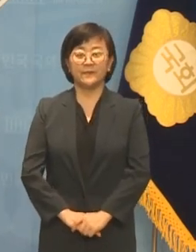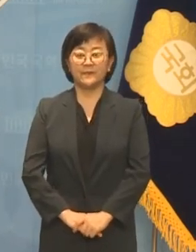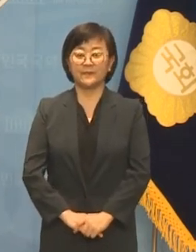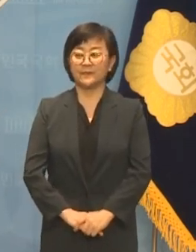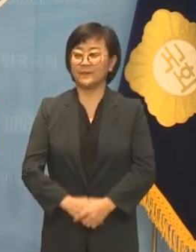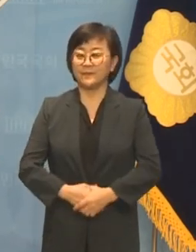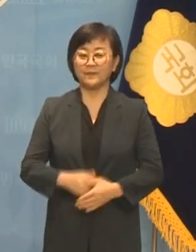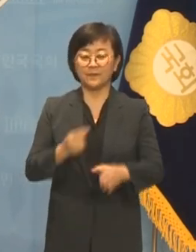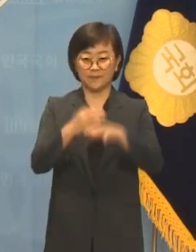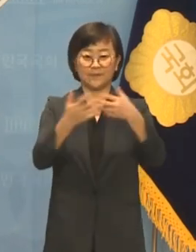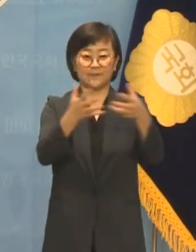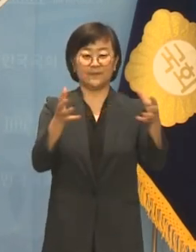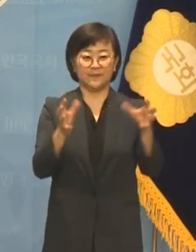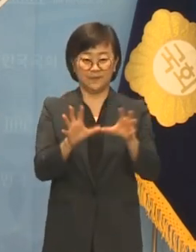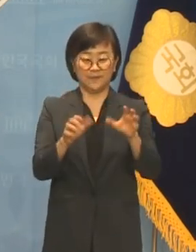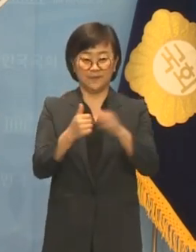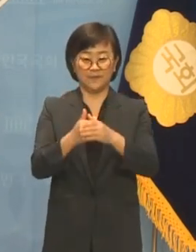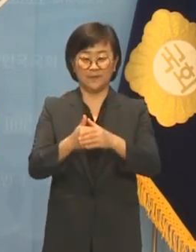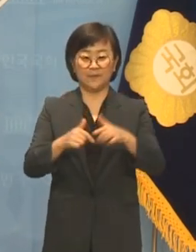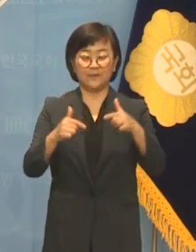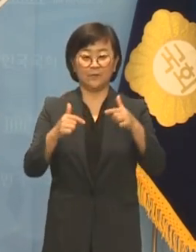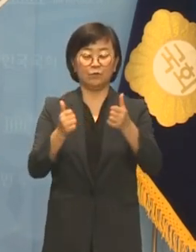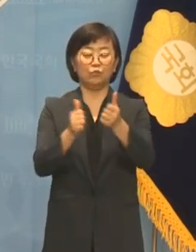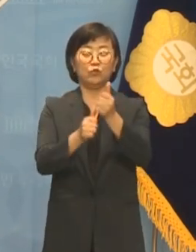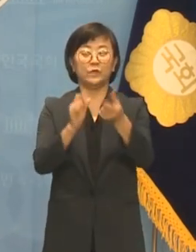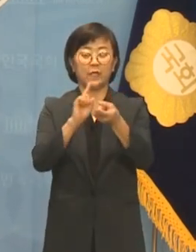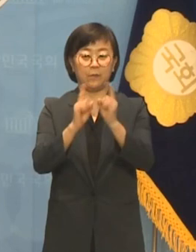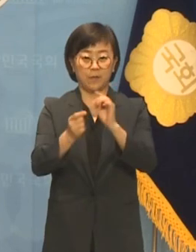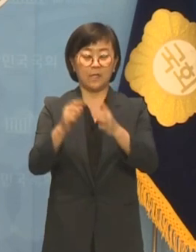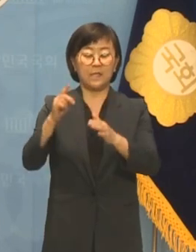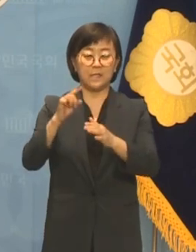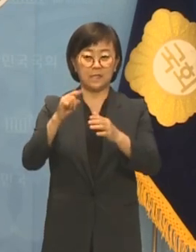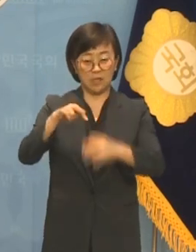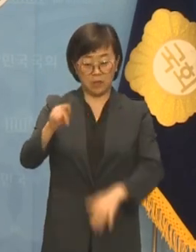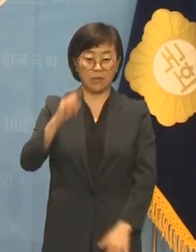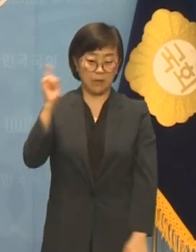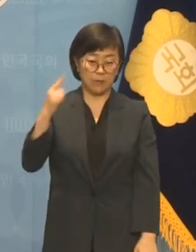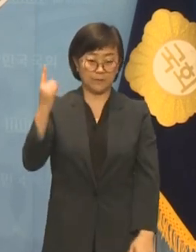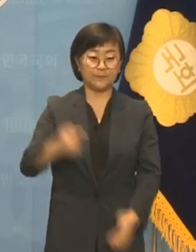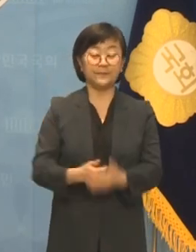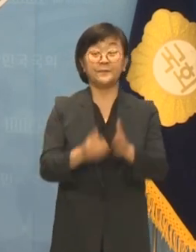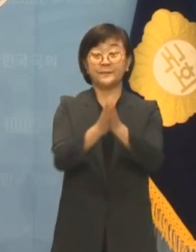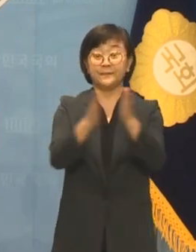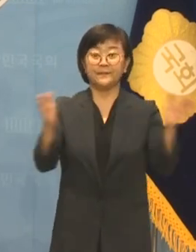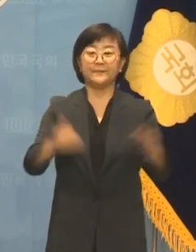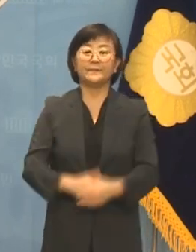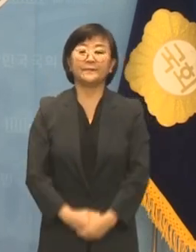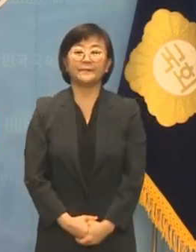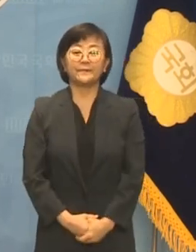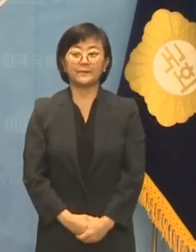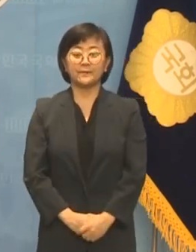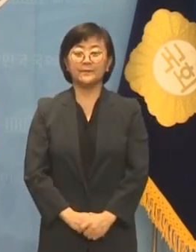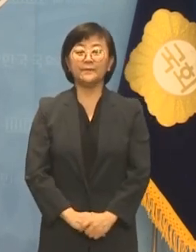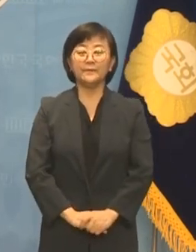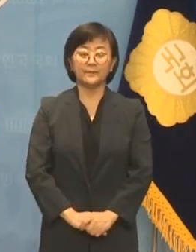더불어민주당 상근부대변인 선다윗입니다. 눈평을 낭독하겠습니다.